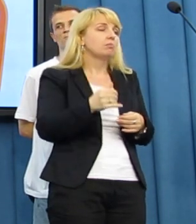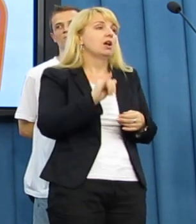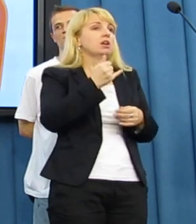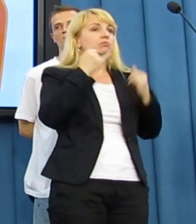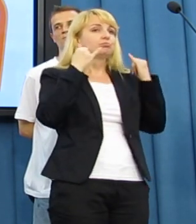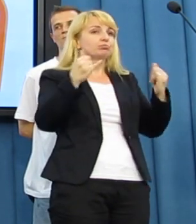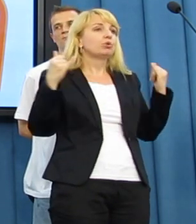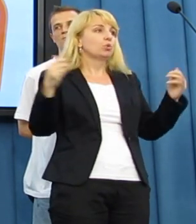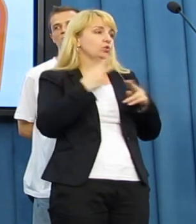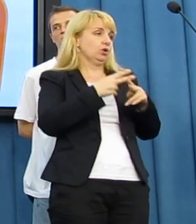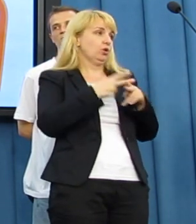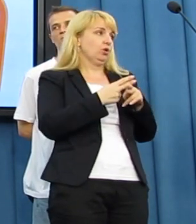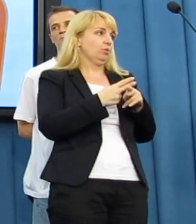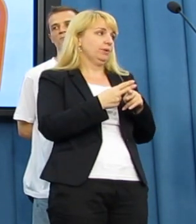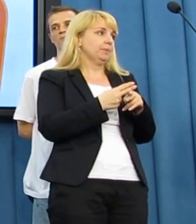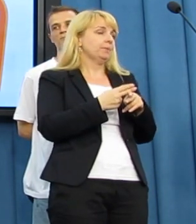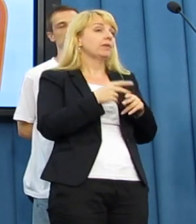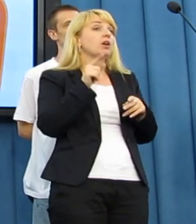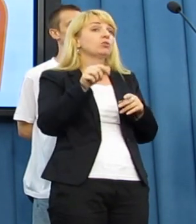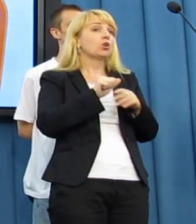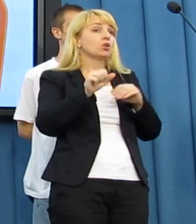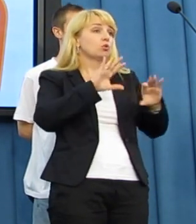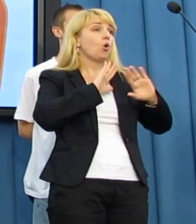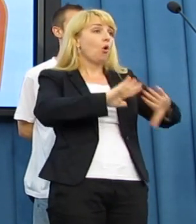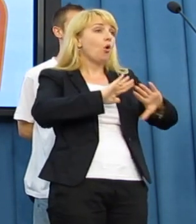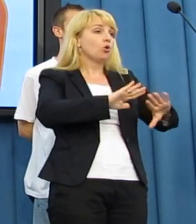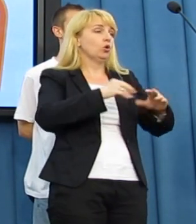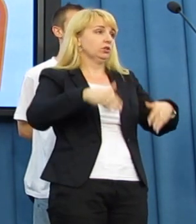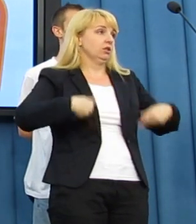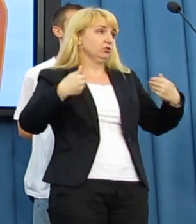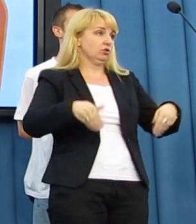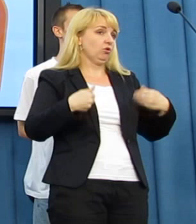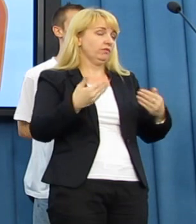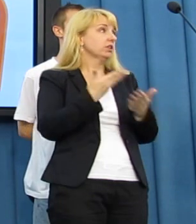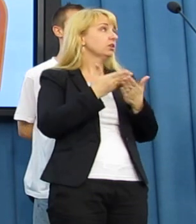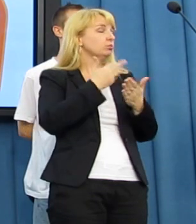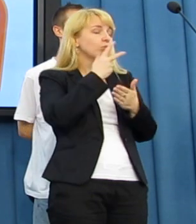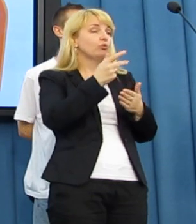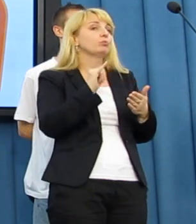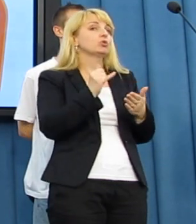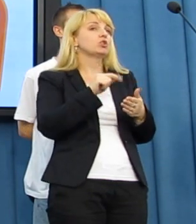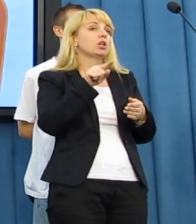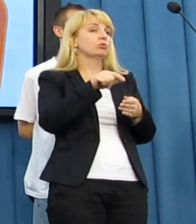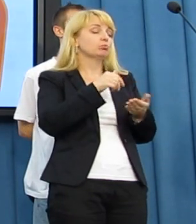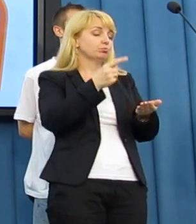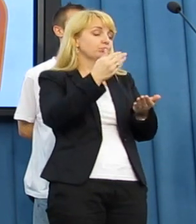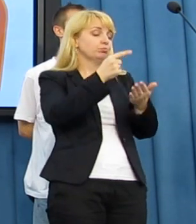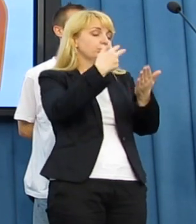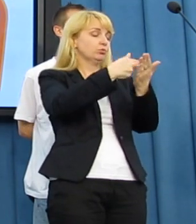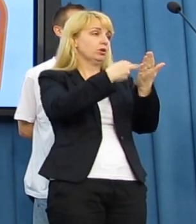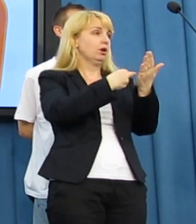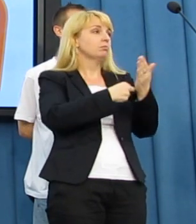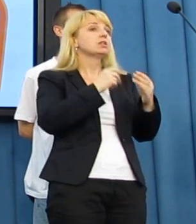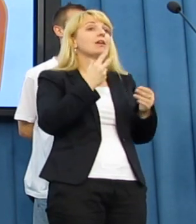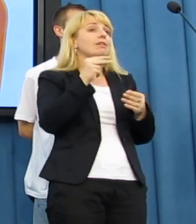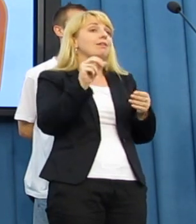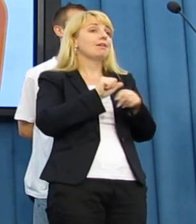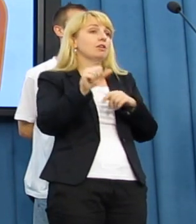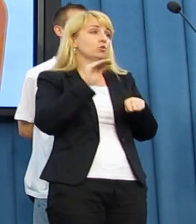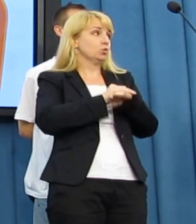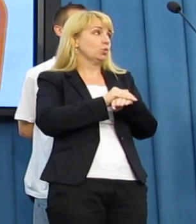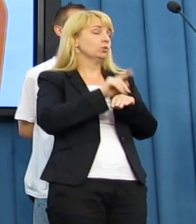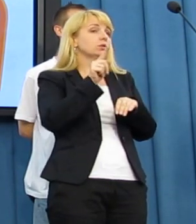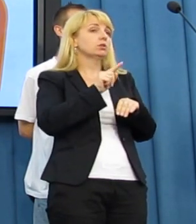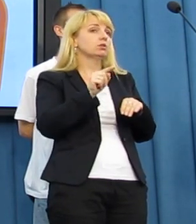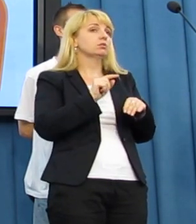niższej rangi, czyli ustawy, w tym momencie są niezgodne z Konstytucją. Oczywiście będziemy właściwymi metodami, czyli za pomocą Trybunału